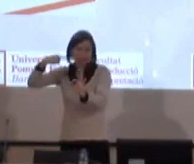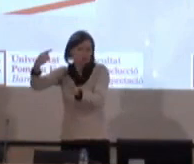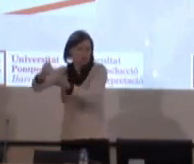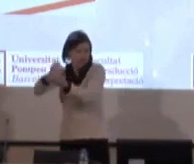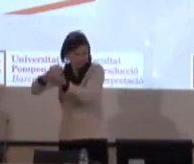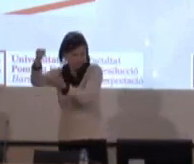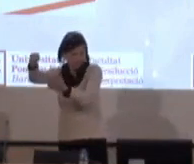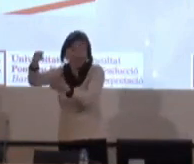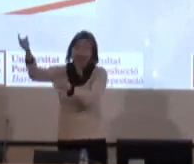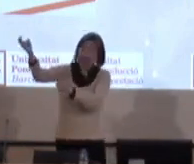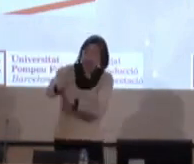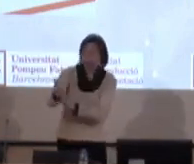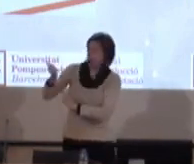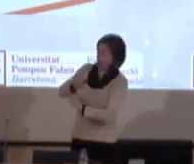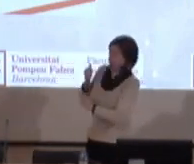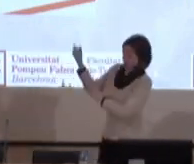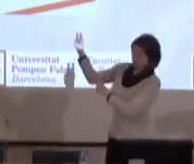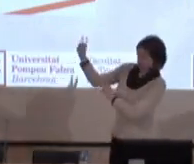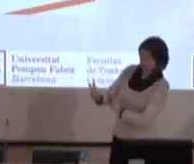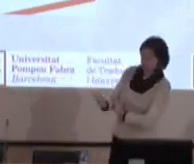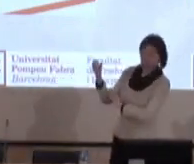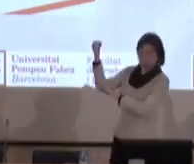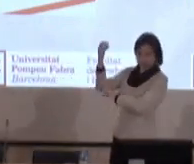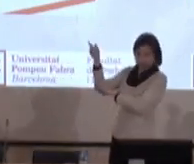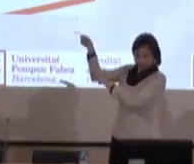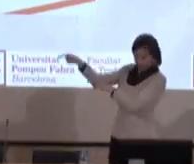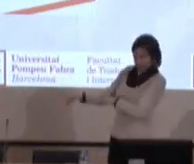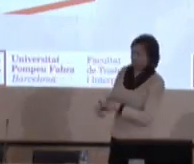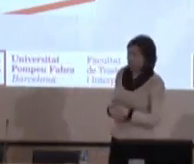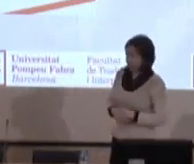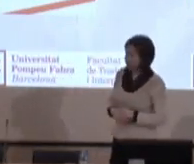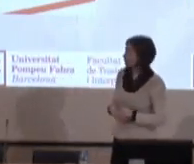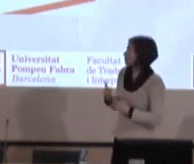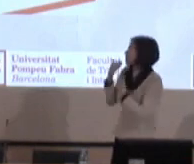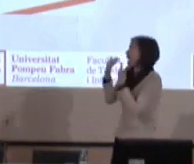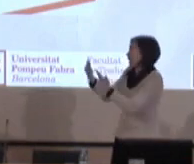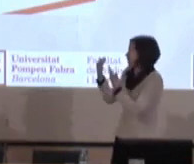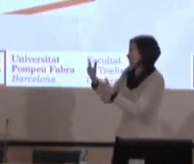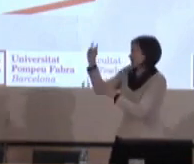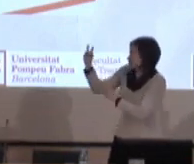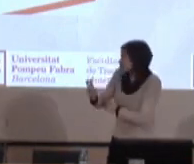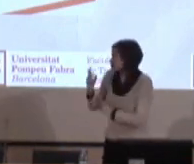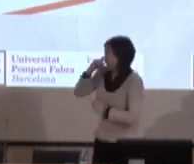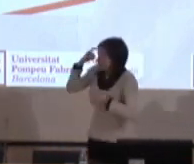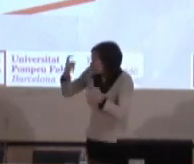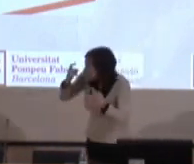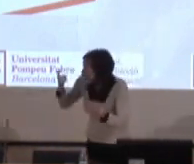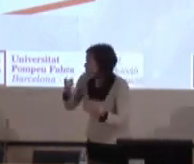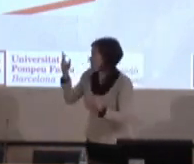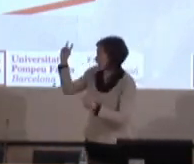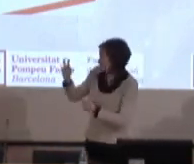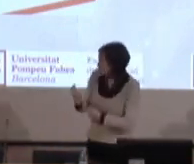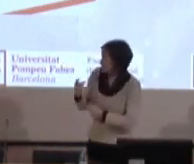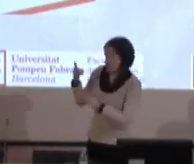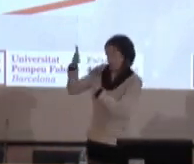i aquesta tarda hi ha un curs de llengua de signes catalana que aprofitarem la seva presència.